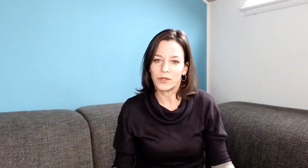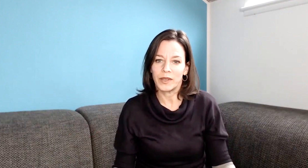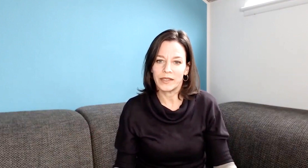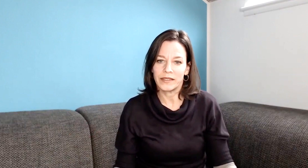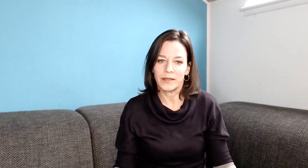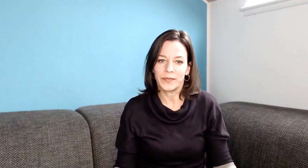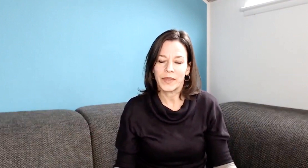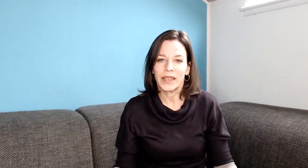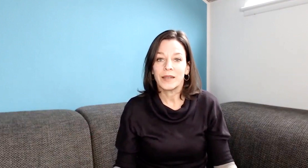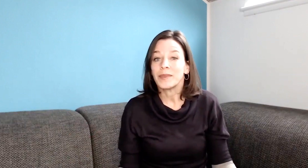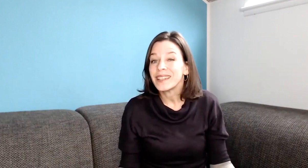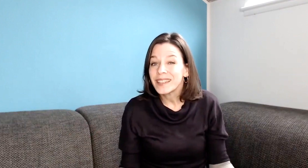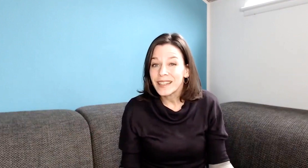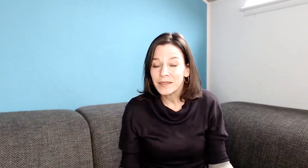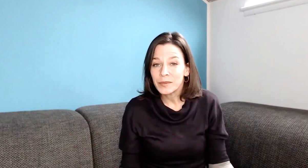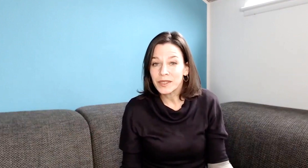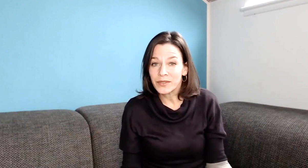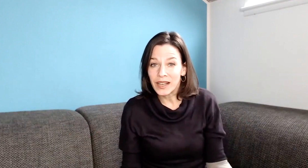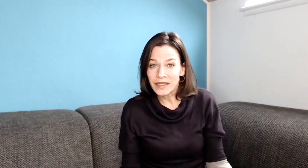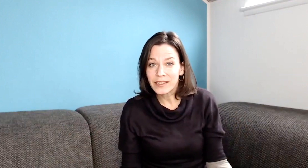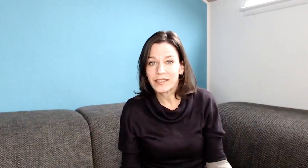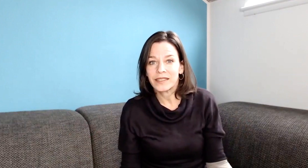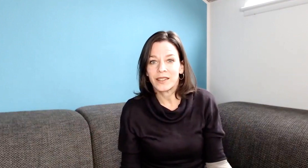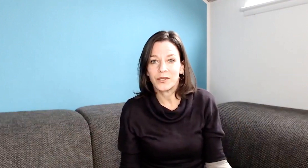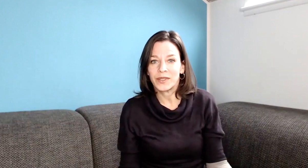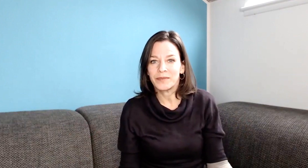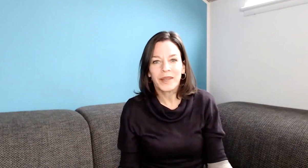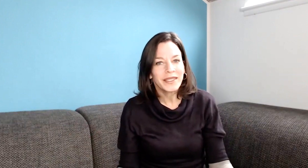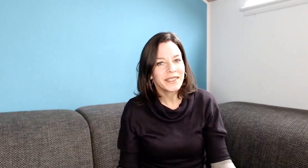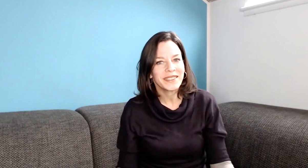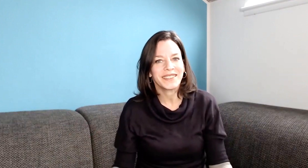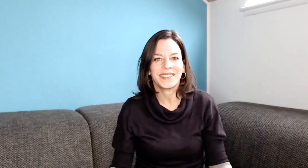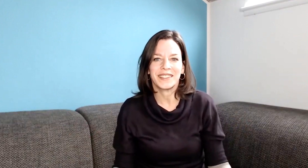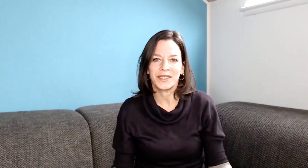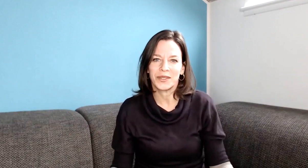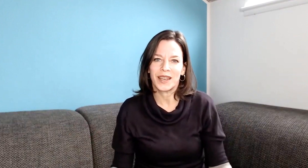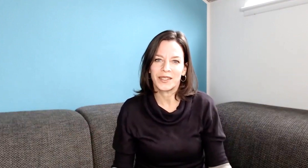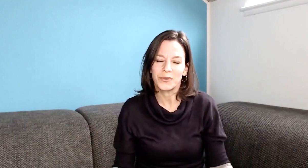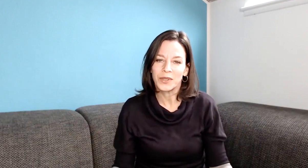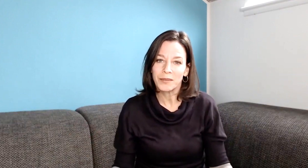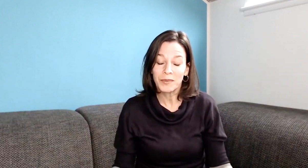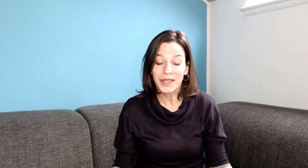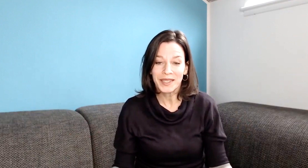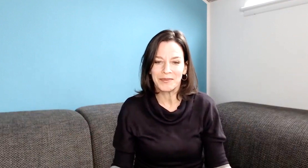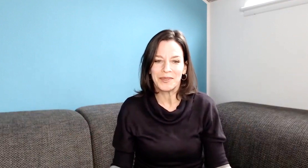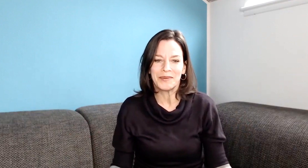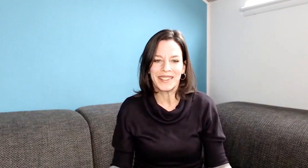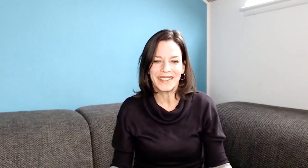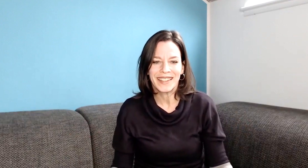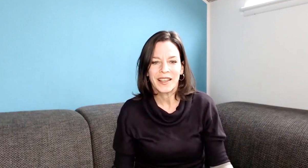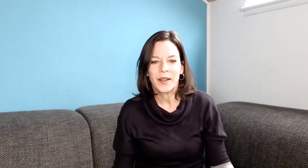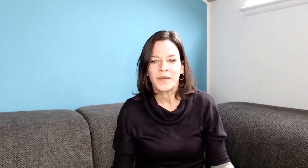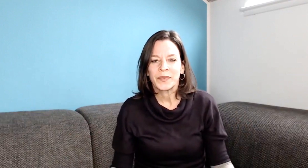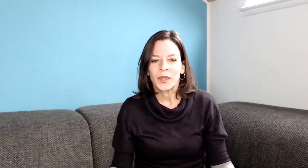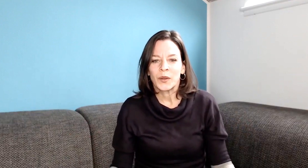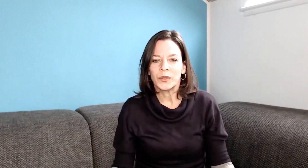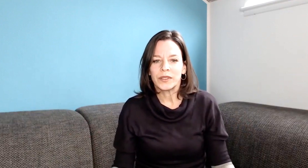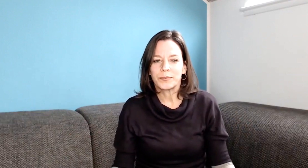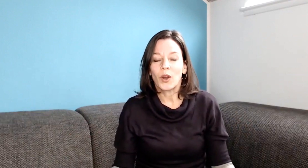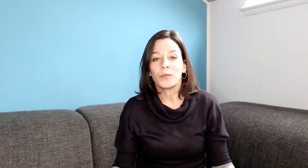gemeinsam. Beide kennen den Begriff Angst, auch wenn manche das nicht so gerne zugeben im ersten Moment und brauchen